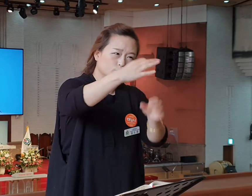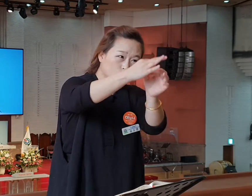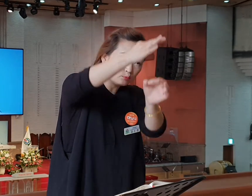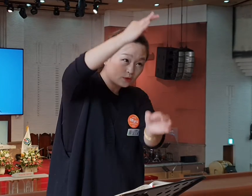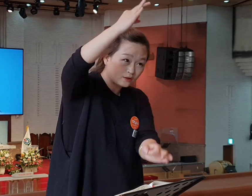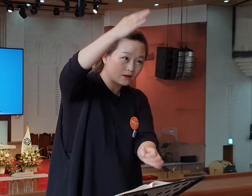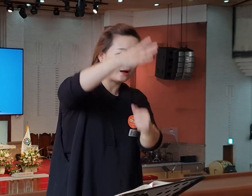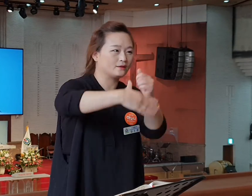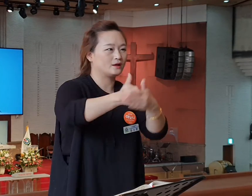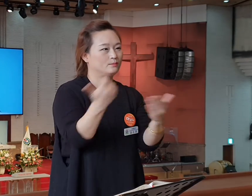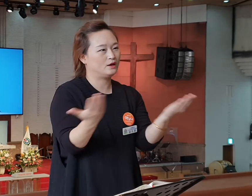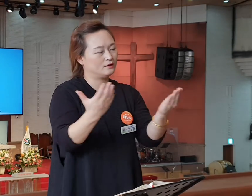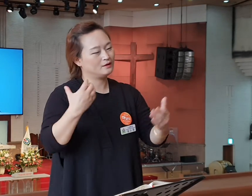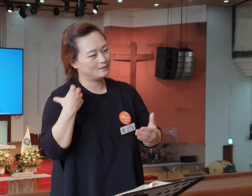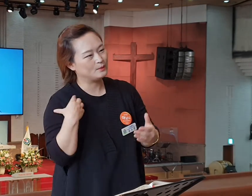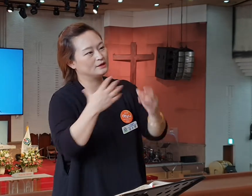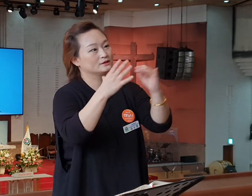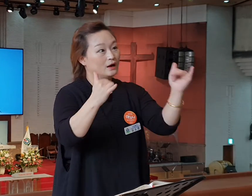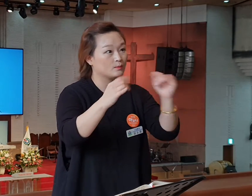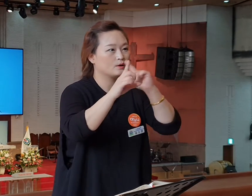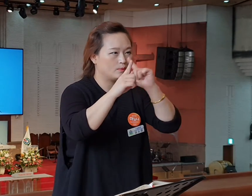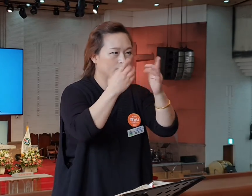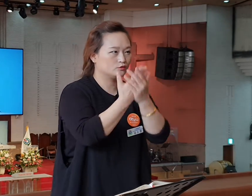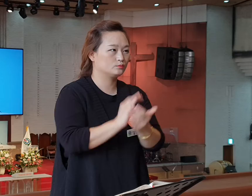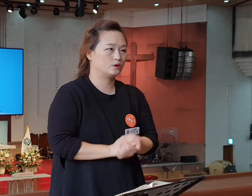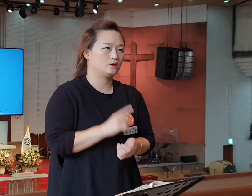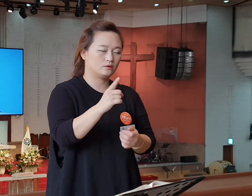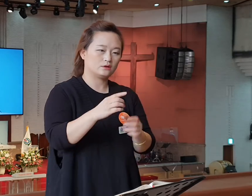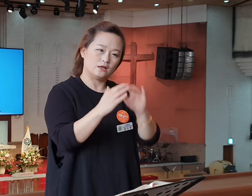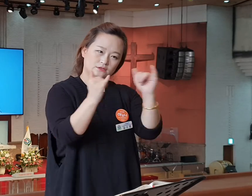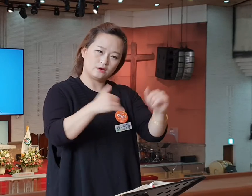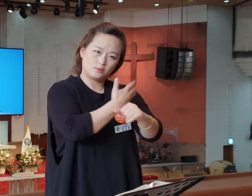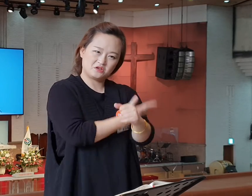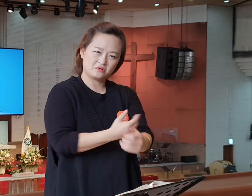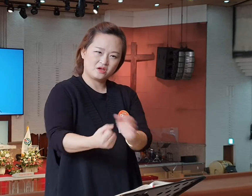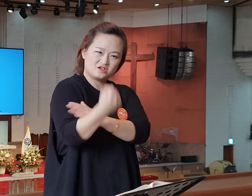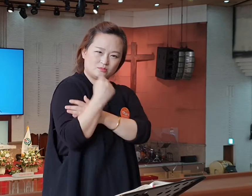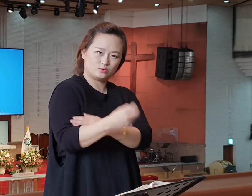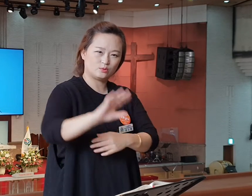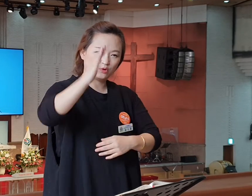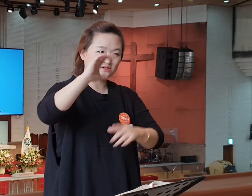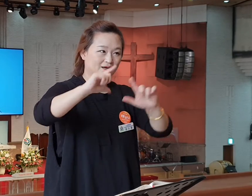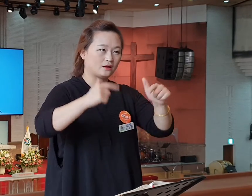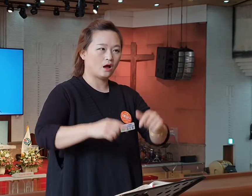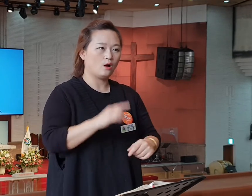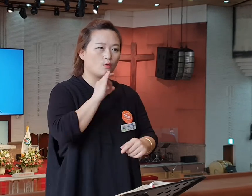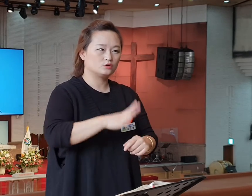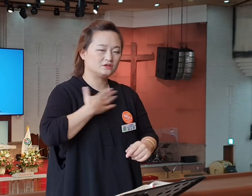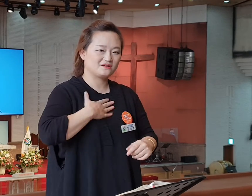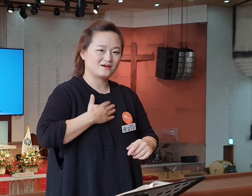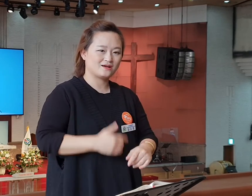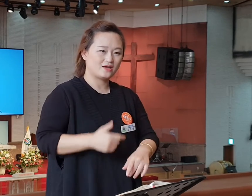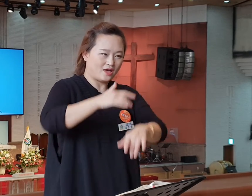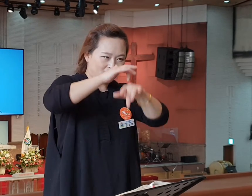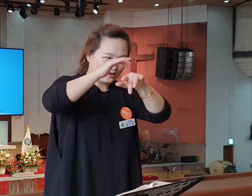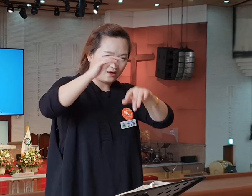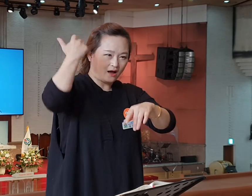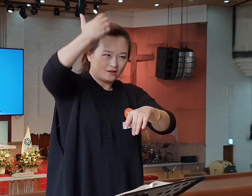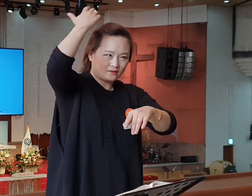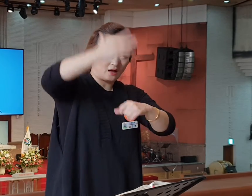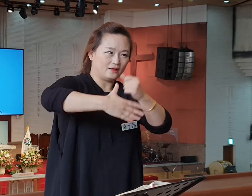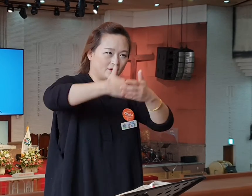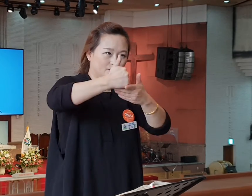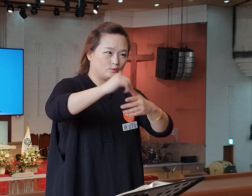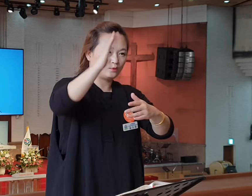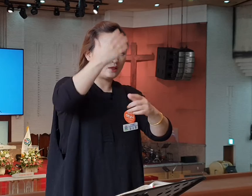스가리아 4장 6절은 이는 사람의 능으로 되지 않아요. 이건 사람의 힘으로 되지 않아요. 오히려 나의 신으로 된다라고 얘기했던 바로